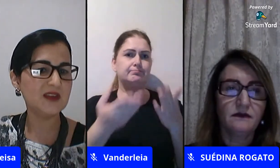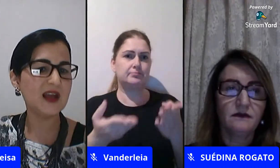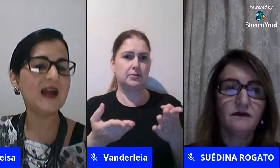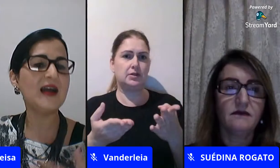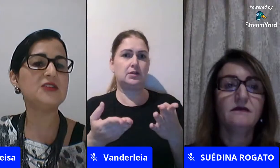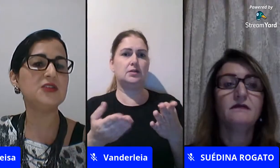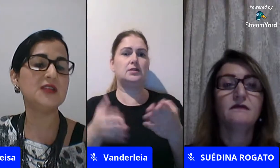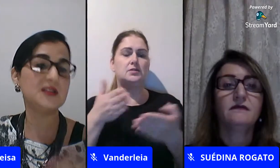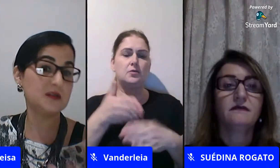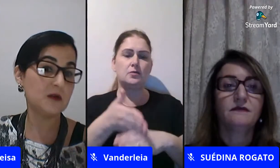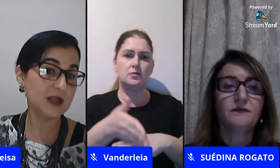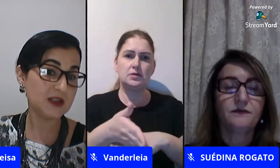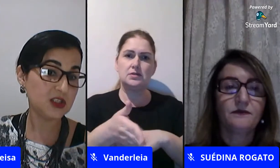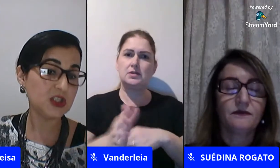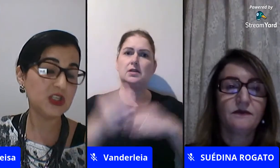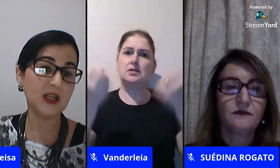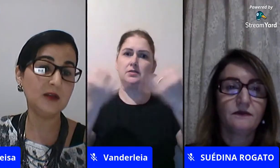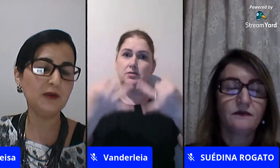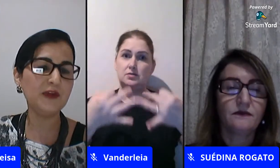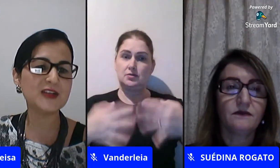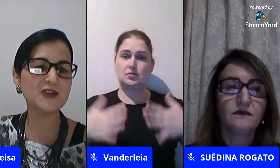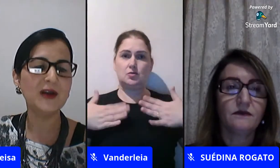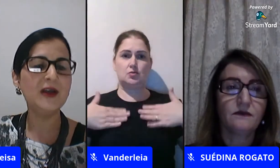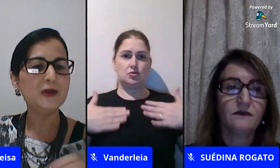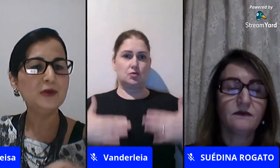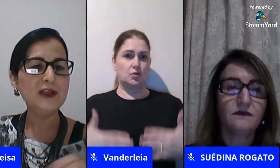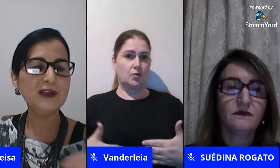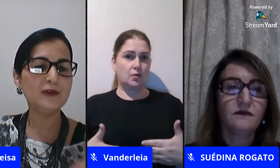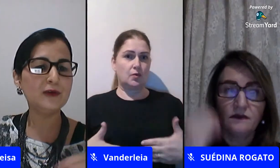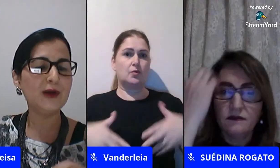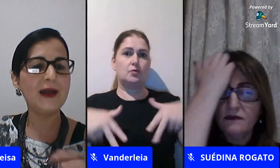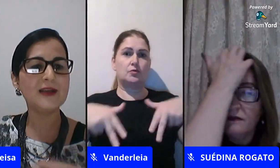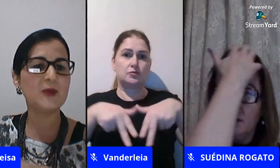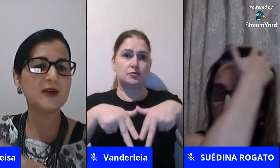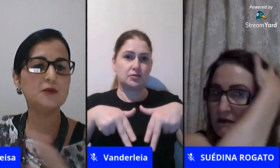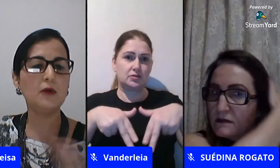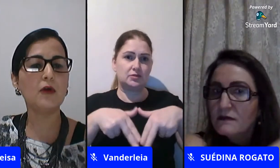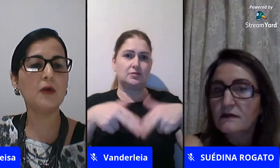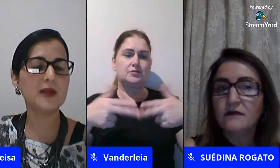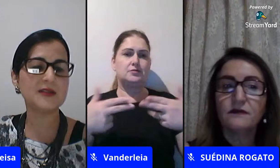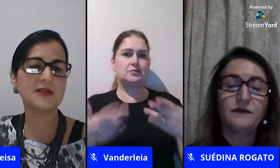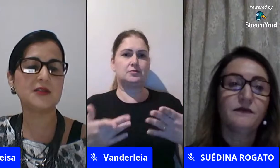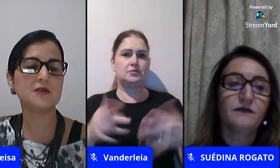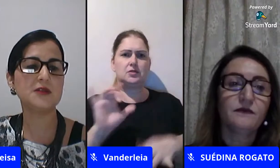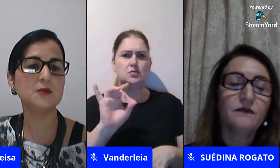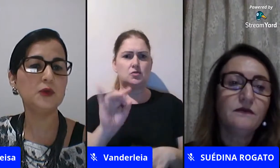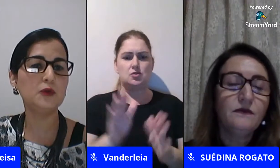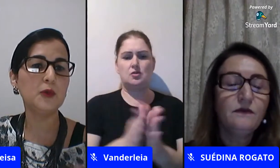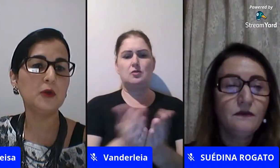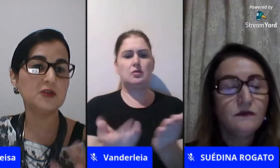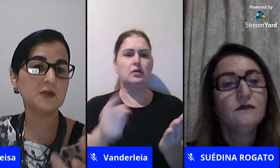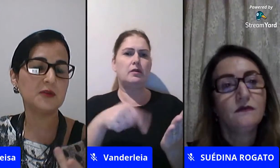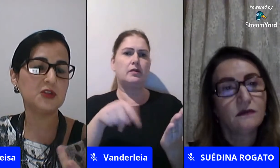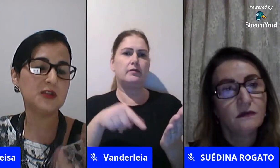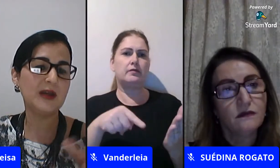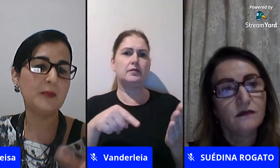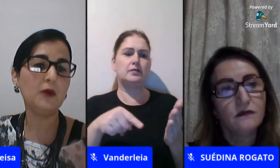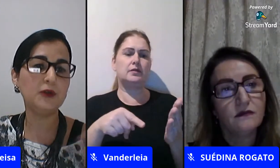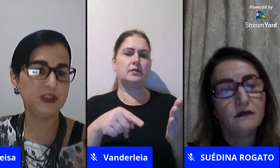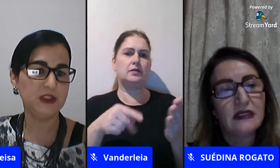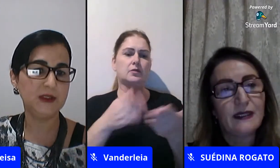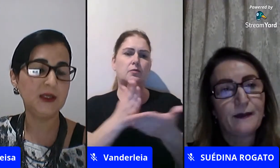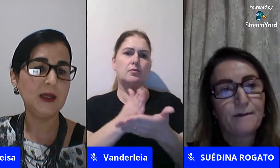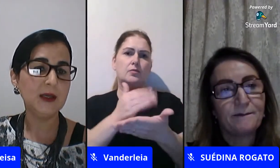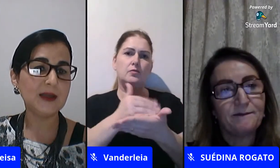reciprocidade das desigualdades de gênero não ficar só no livro as partes do corpo nessas questões muito da